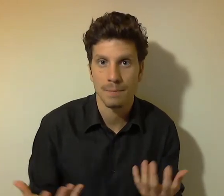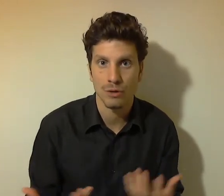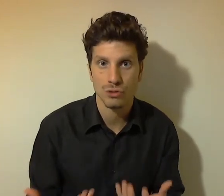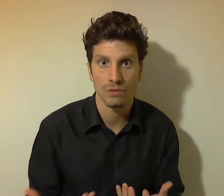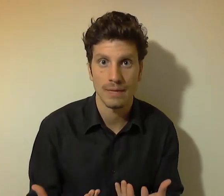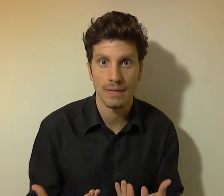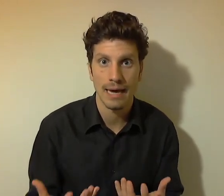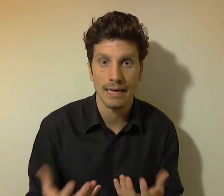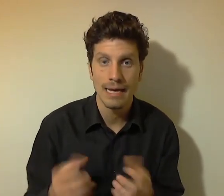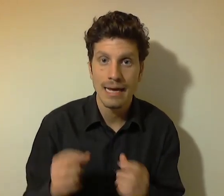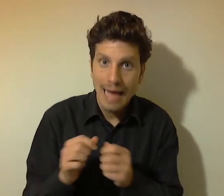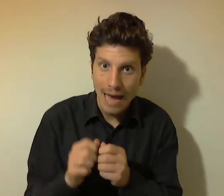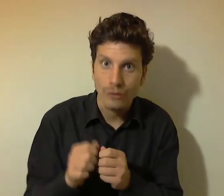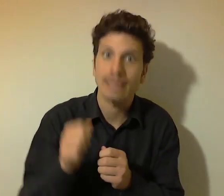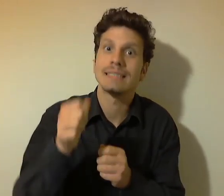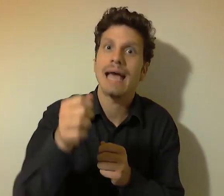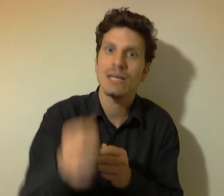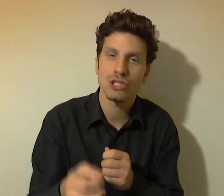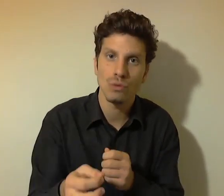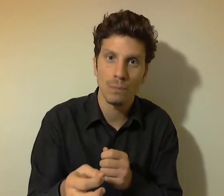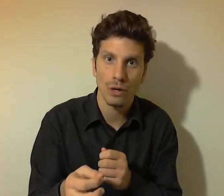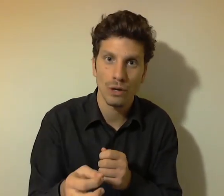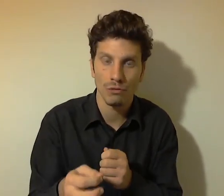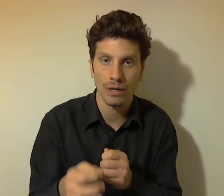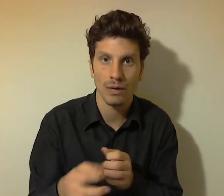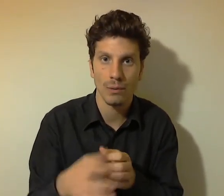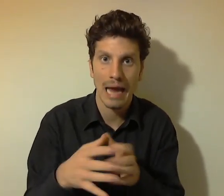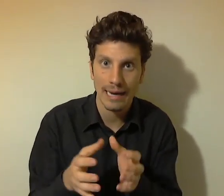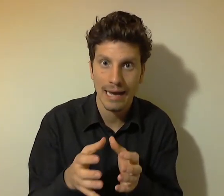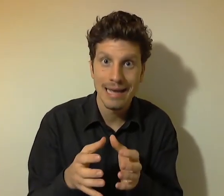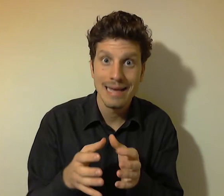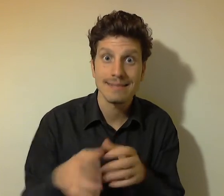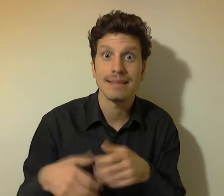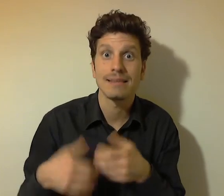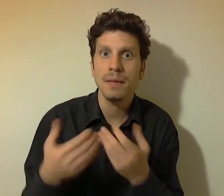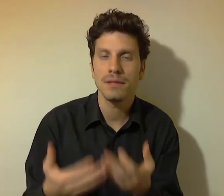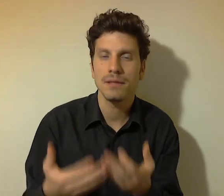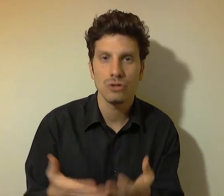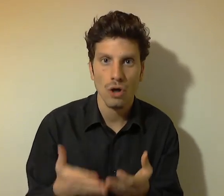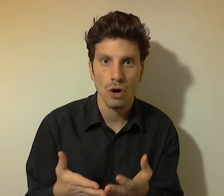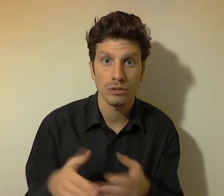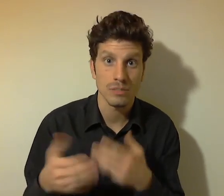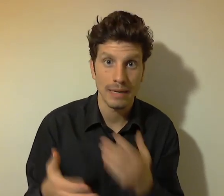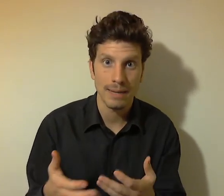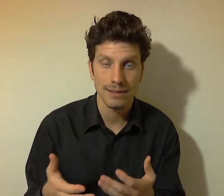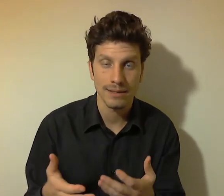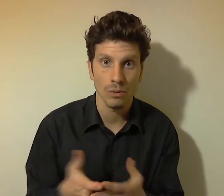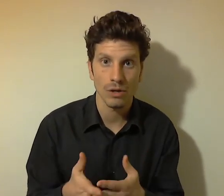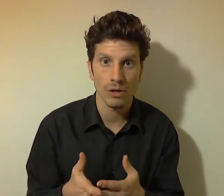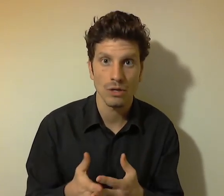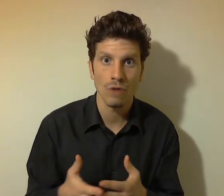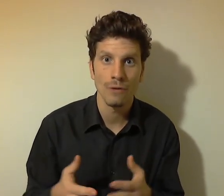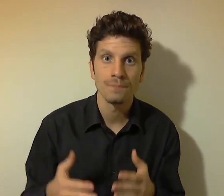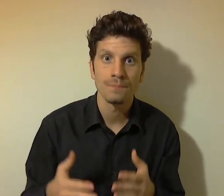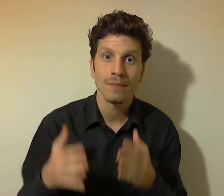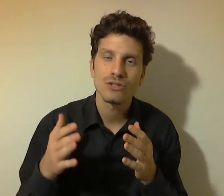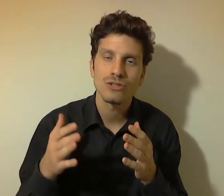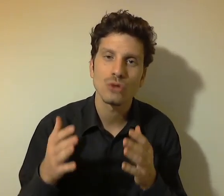per noi sono familiari, ecco che se esci un pochino fuori da quell'area, se ti metti in gioco, ti sperimenti con qualcosa di nuovo, sono